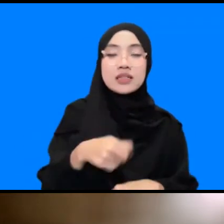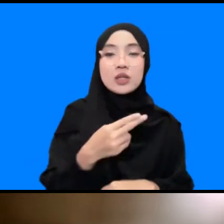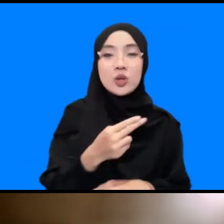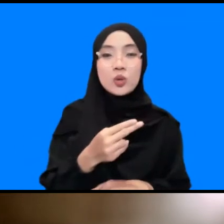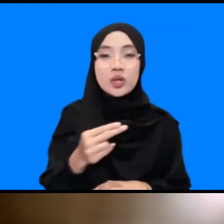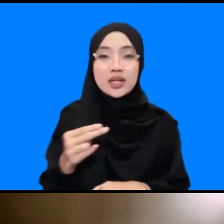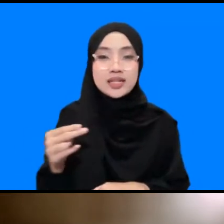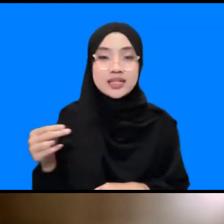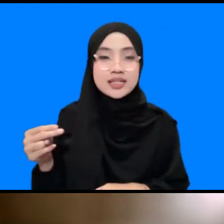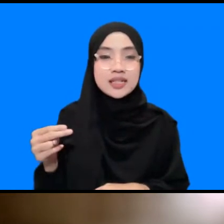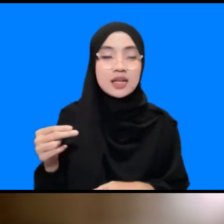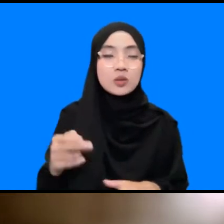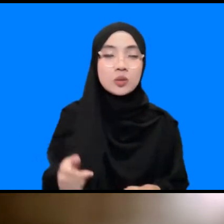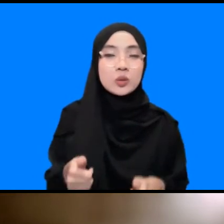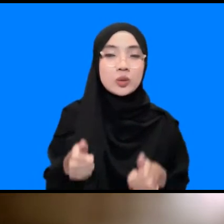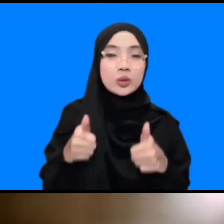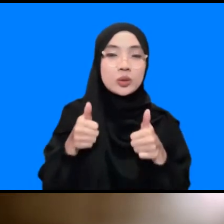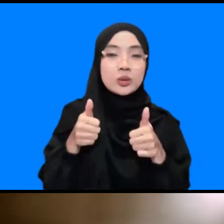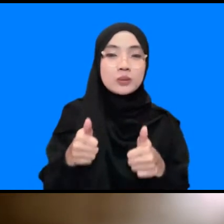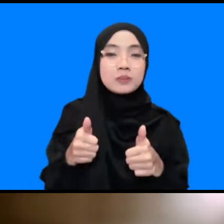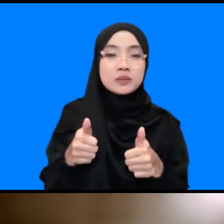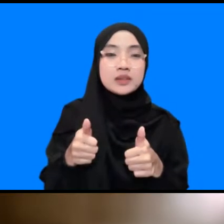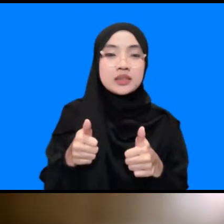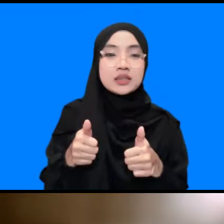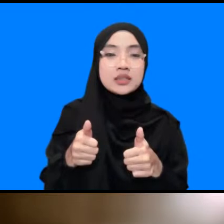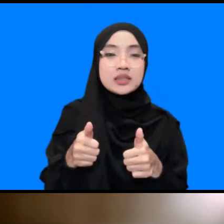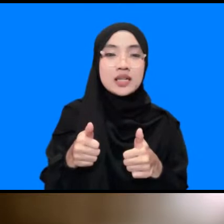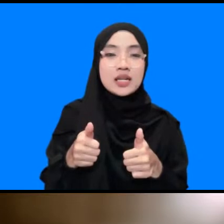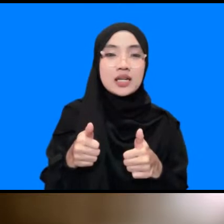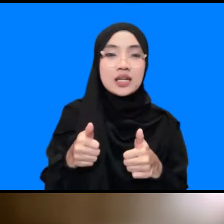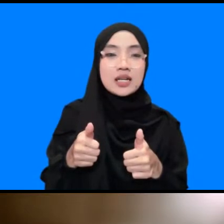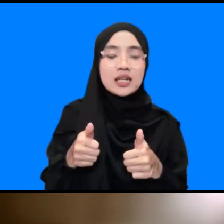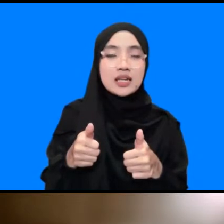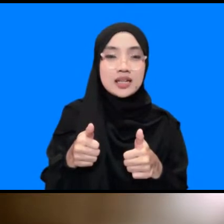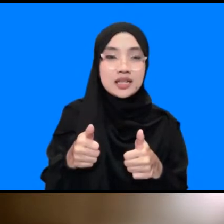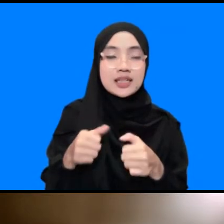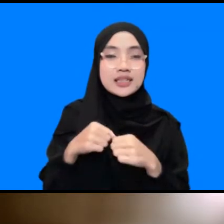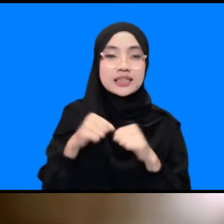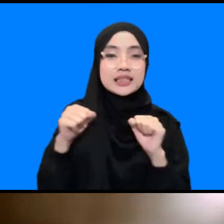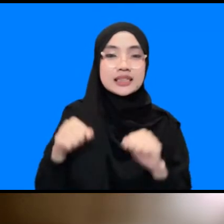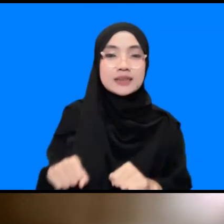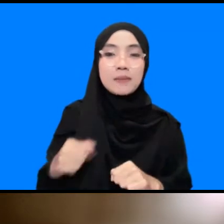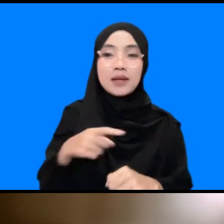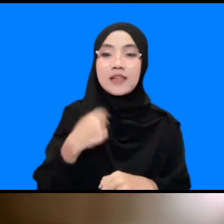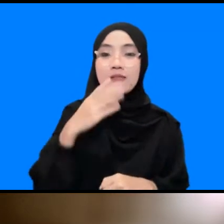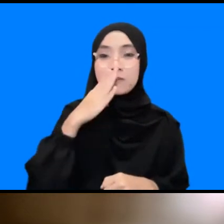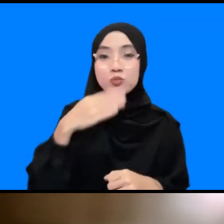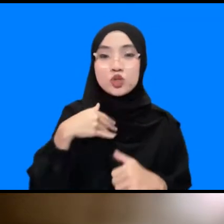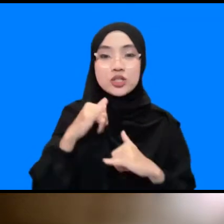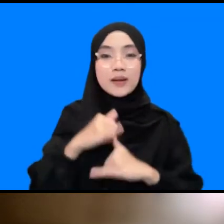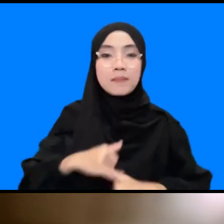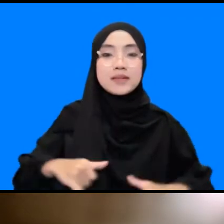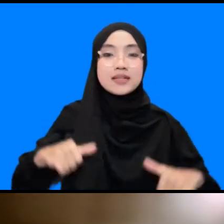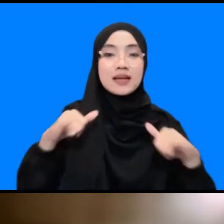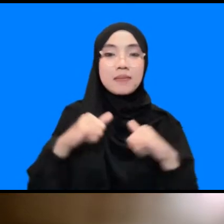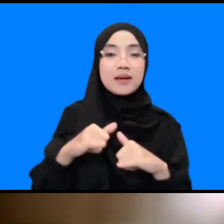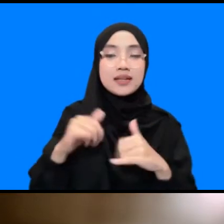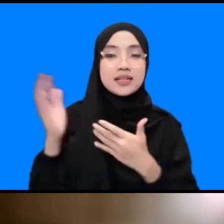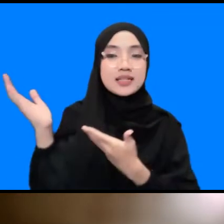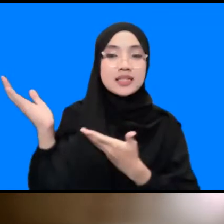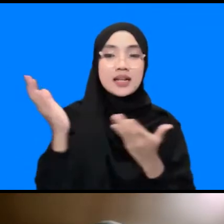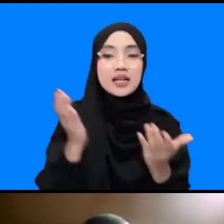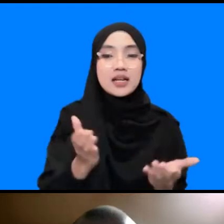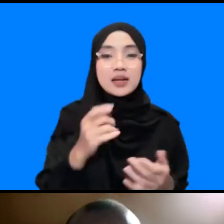khususnya ini bisa menjadi sebuah sistem yang bisa kita miliki bersama-sama begitu silakan